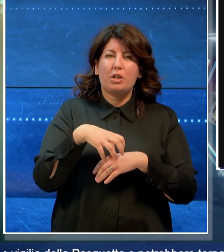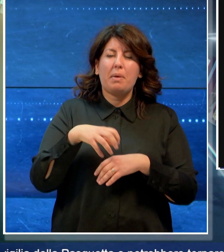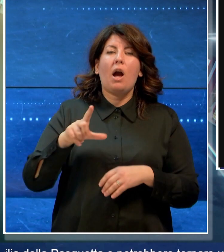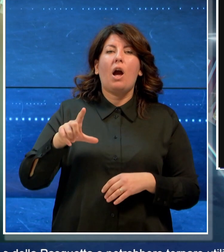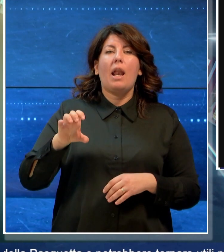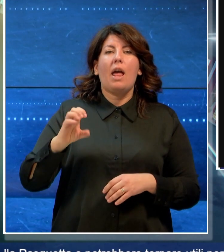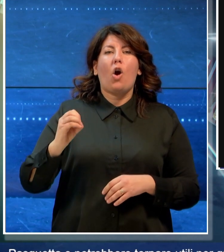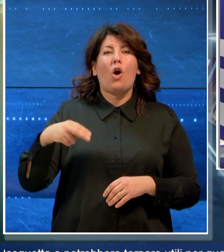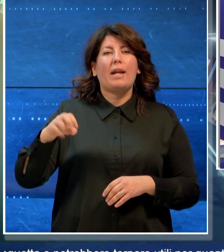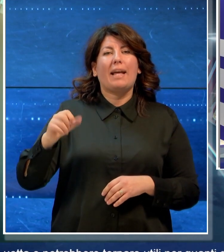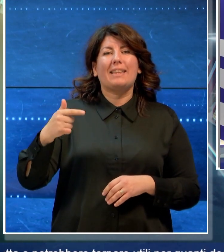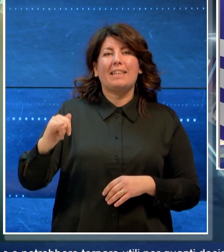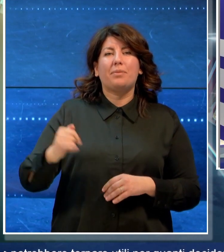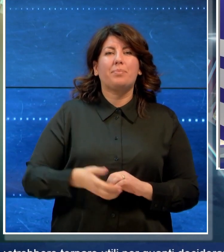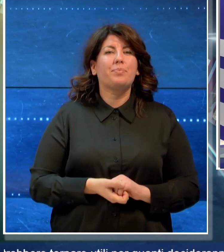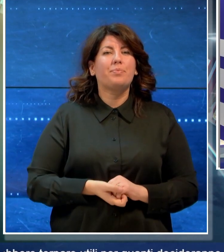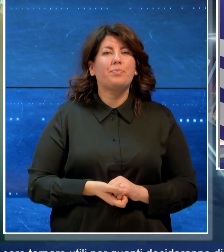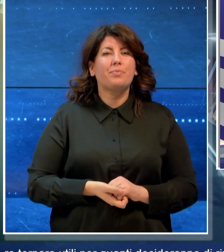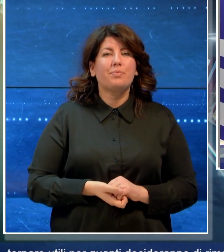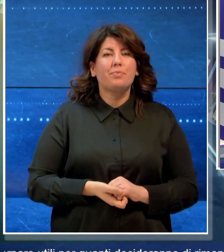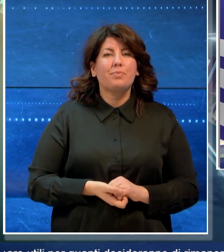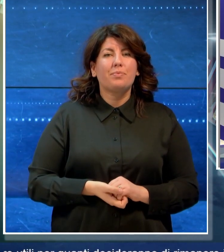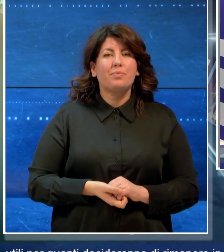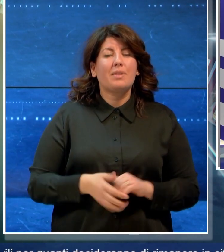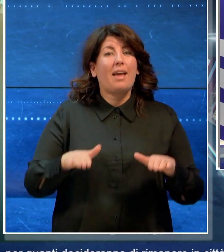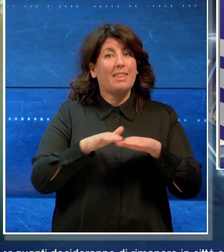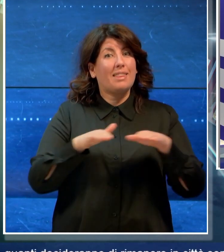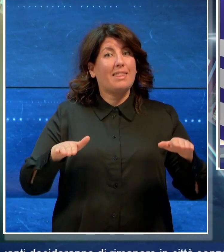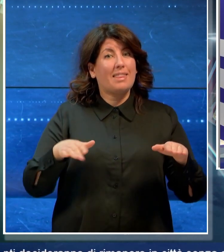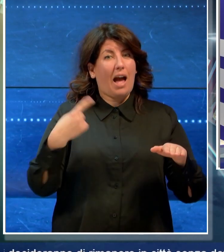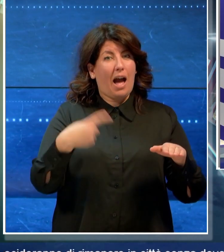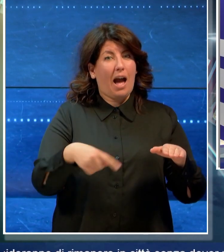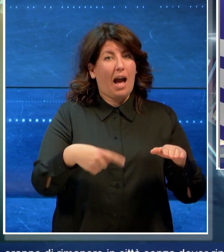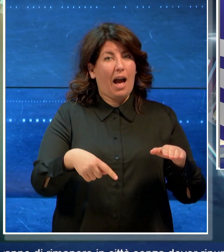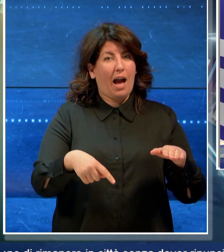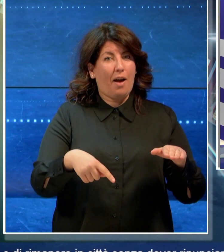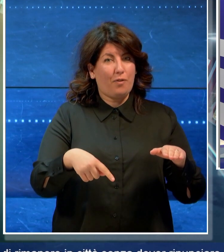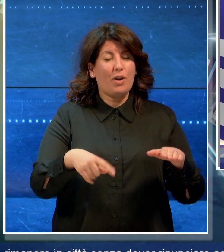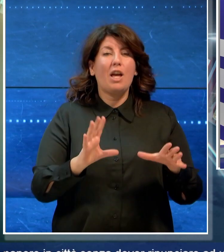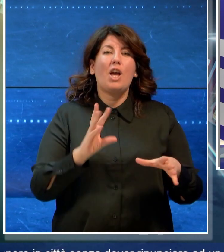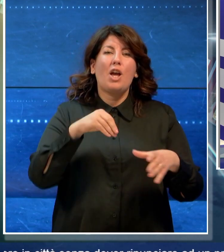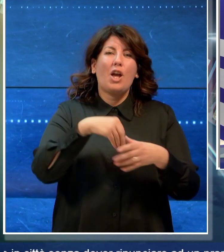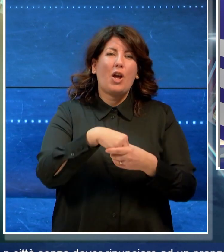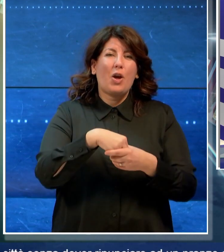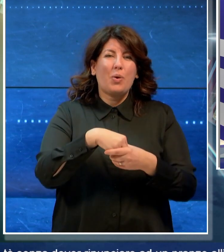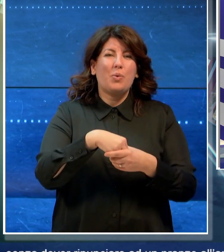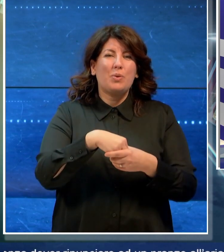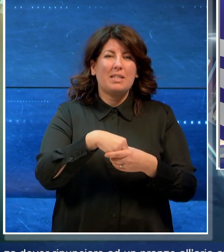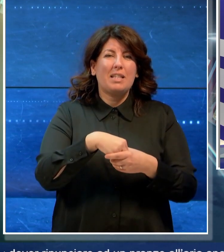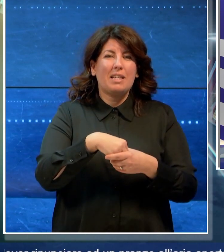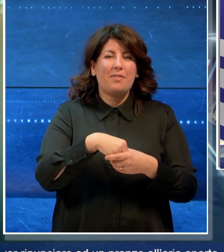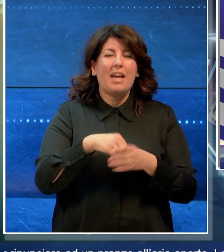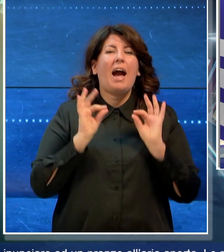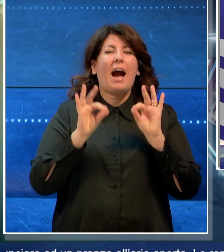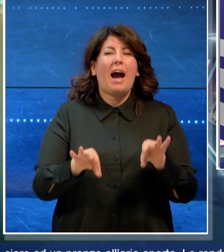Leonetti. Questi tavoli da picnic inclusivi arrivano alla